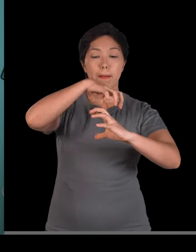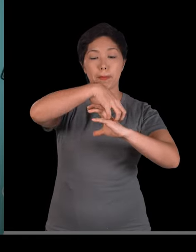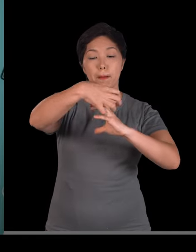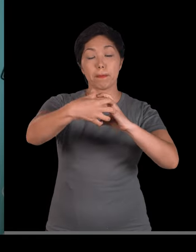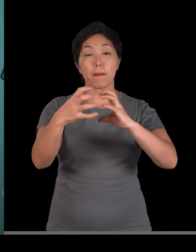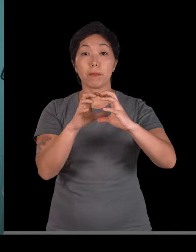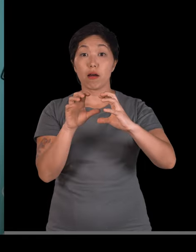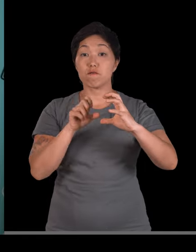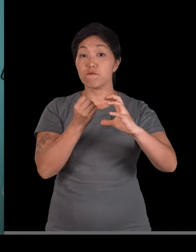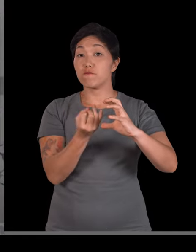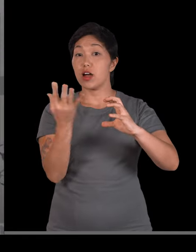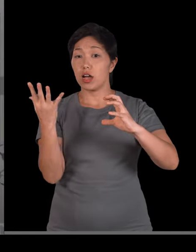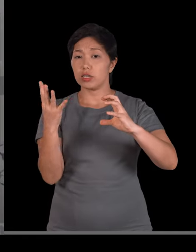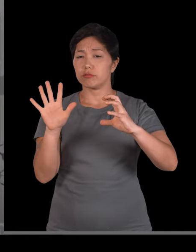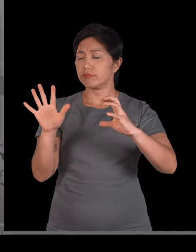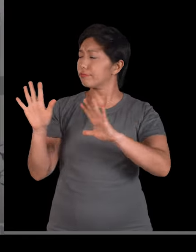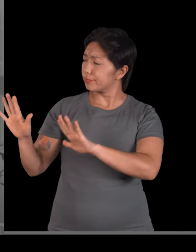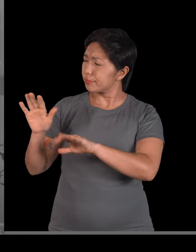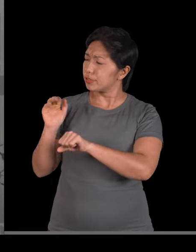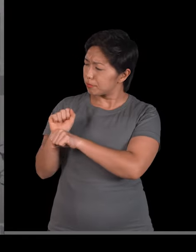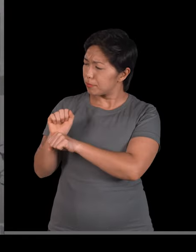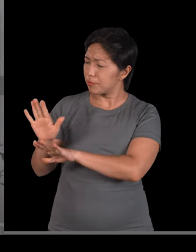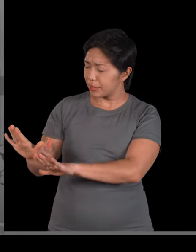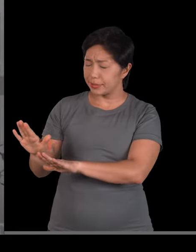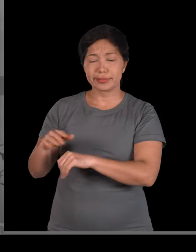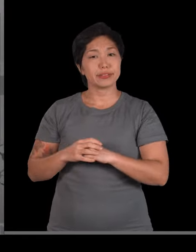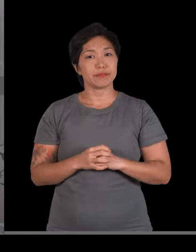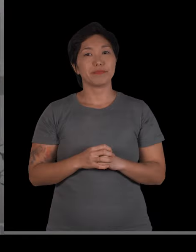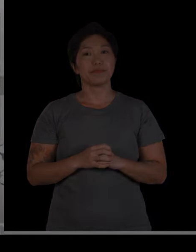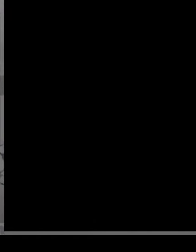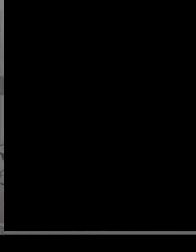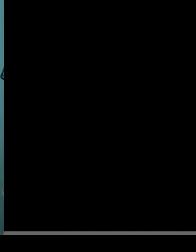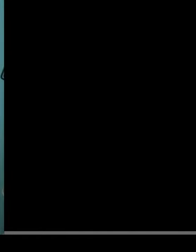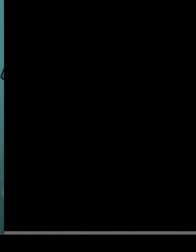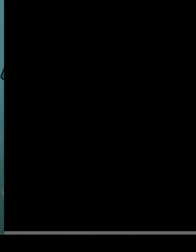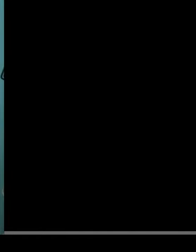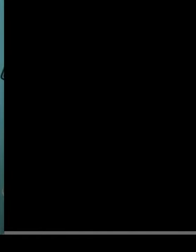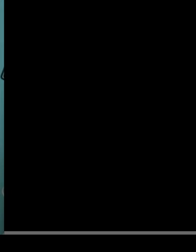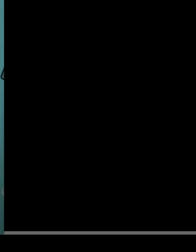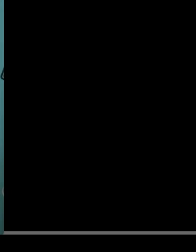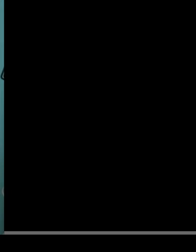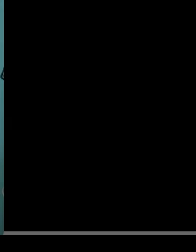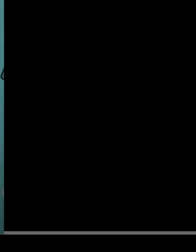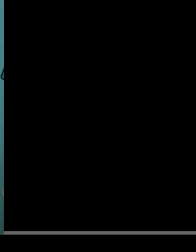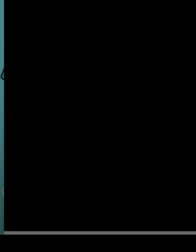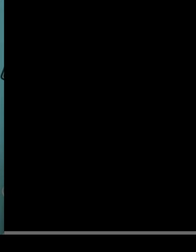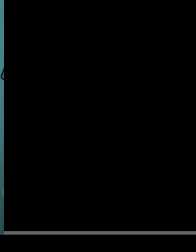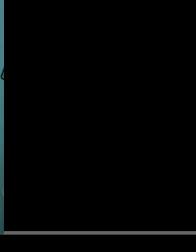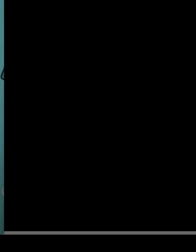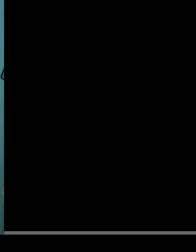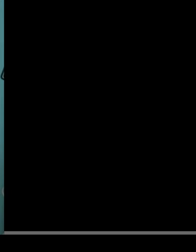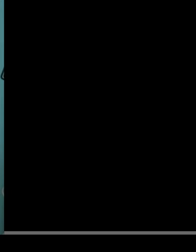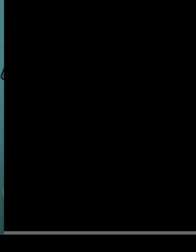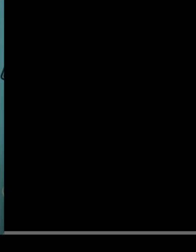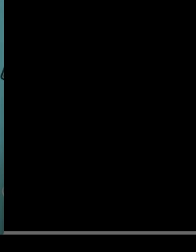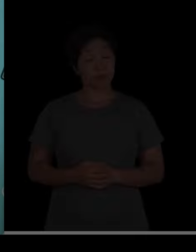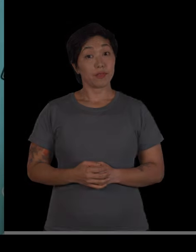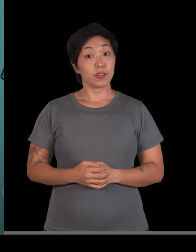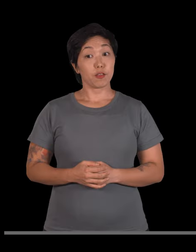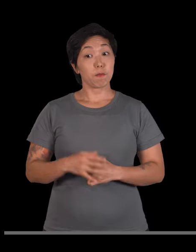encaixados. Fica com a perninha quietinha. Isso! E que parece, né, você vai ver aqui de